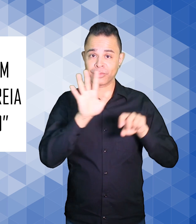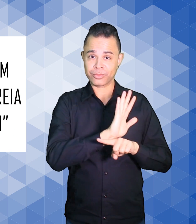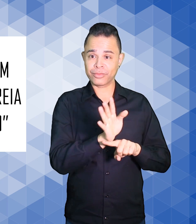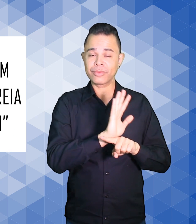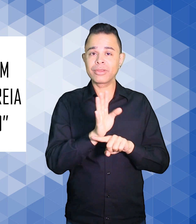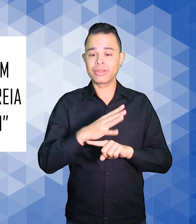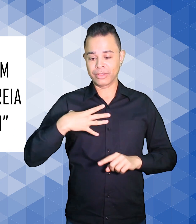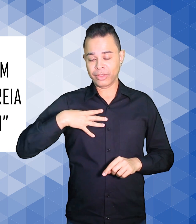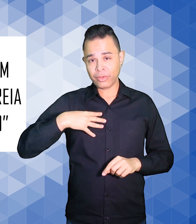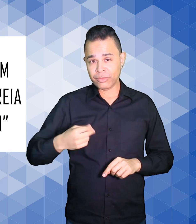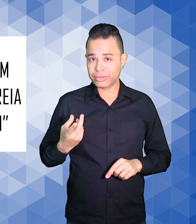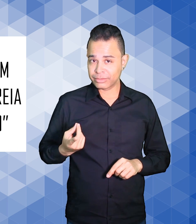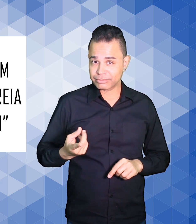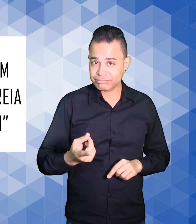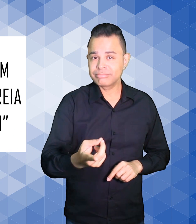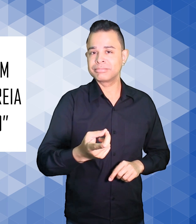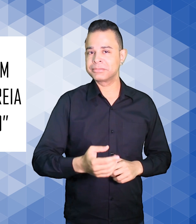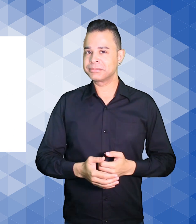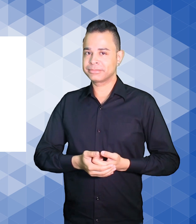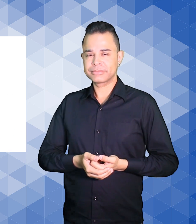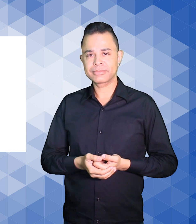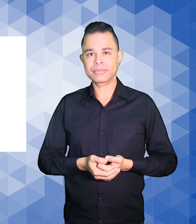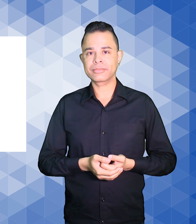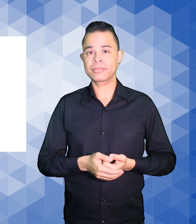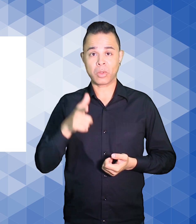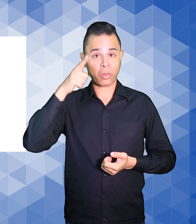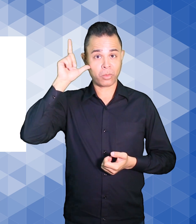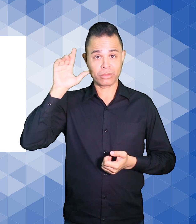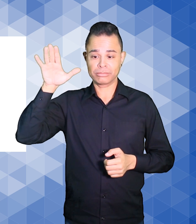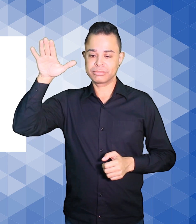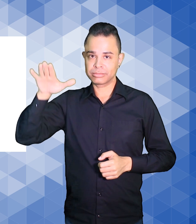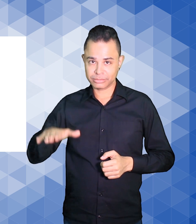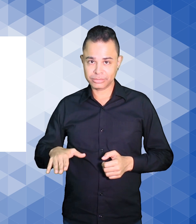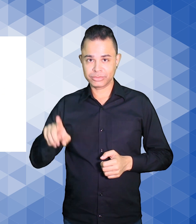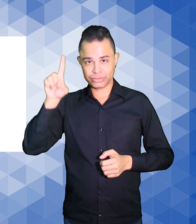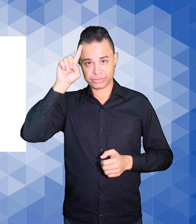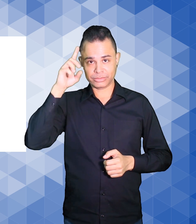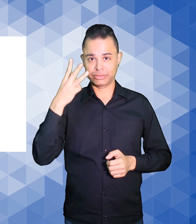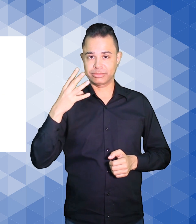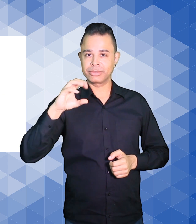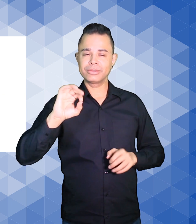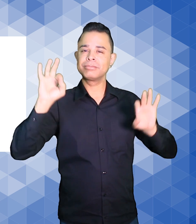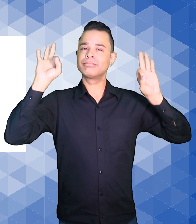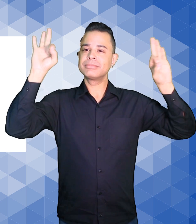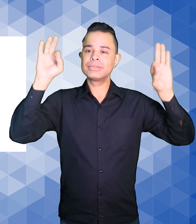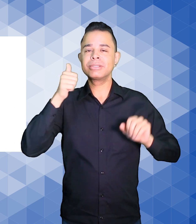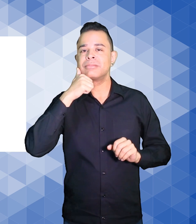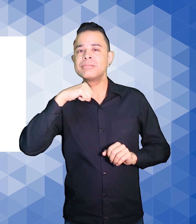Eterno. A tarde de ontem, dia 30, foi especial para mães e bebês em uma